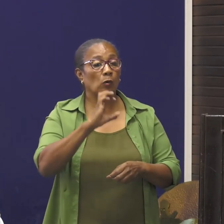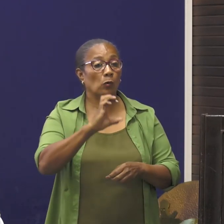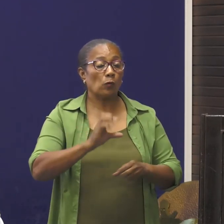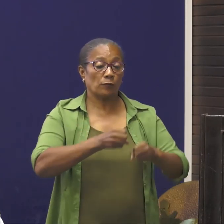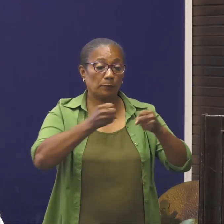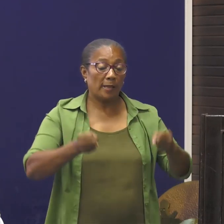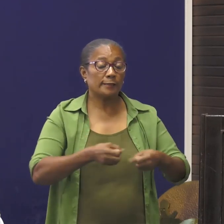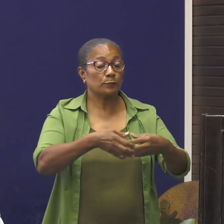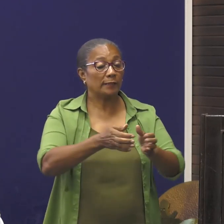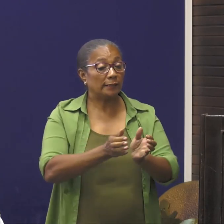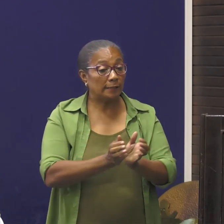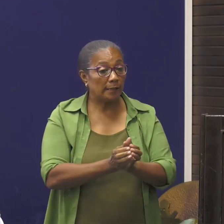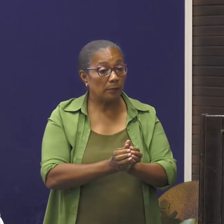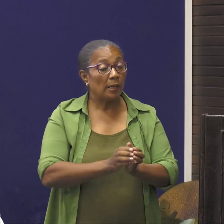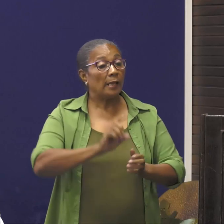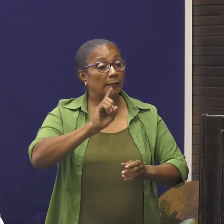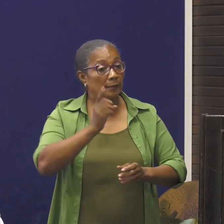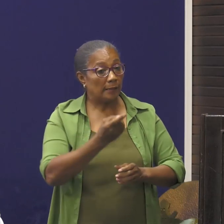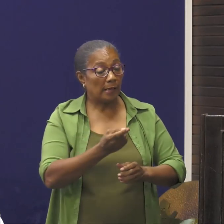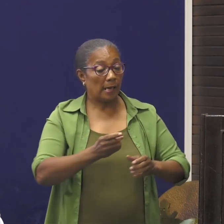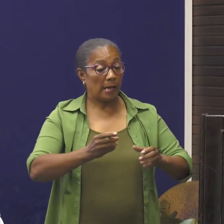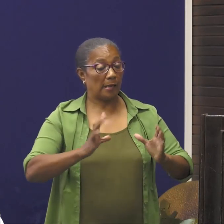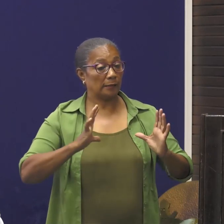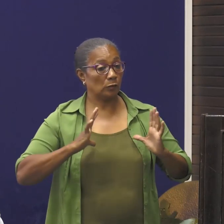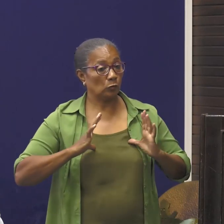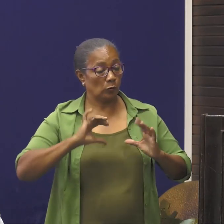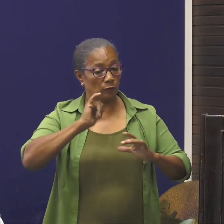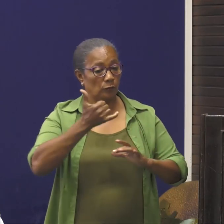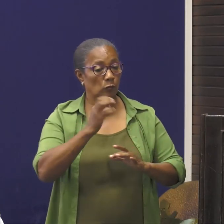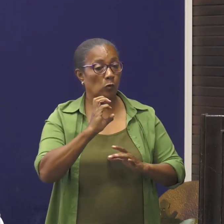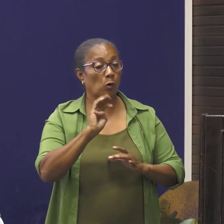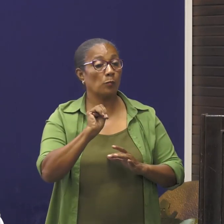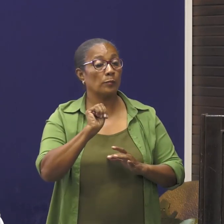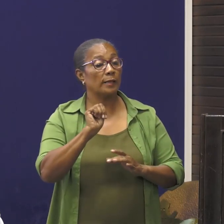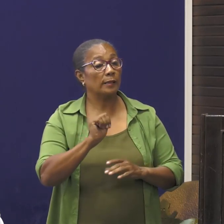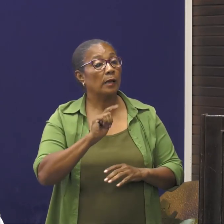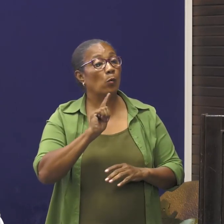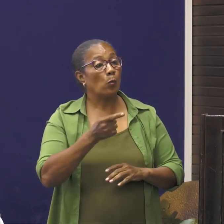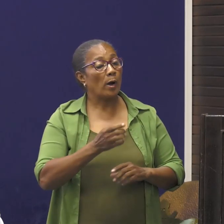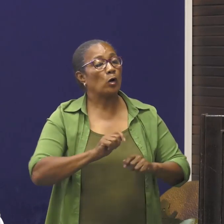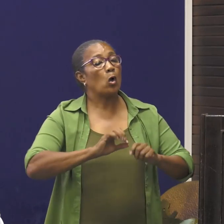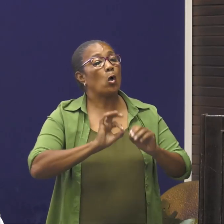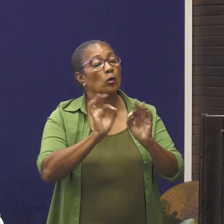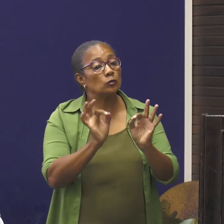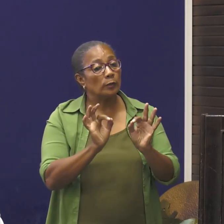traf deng